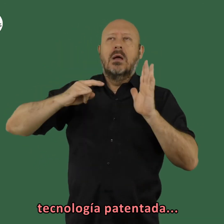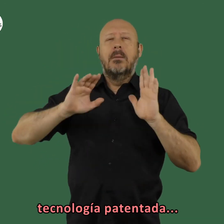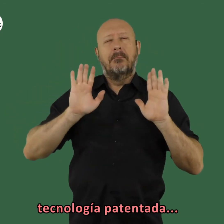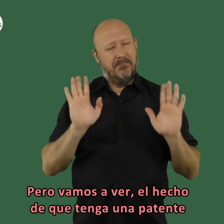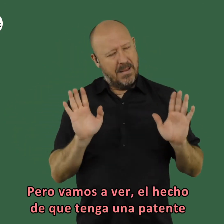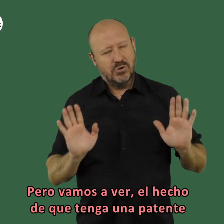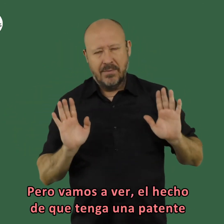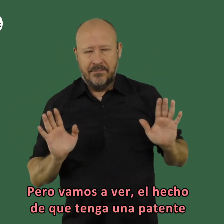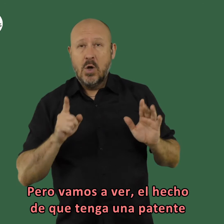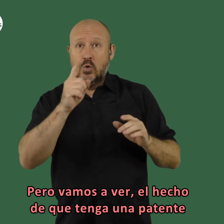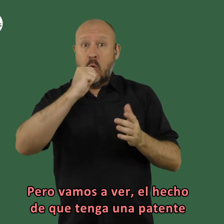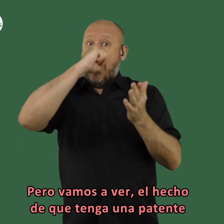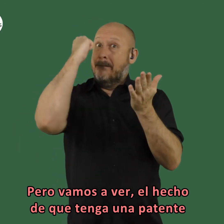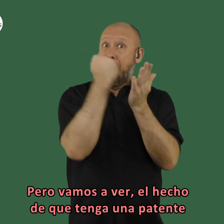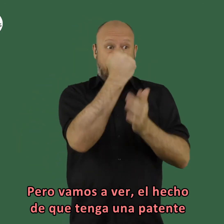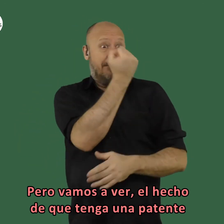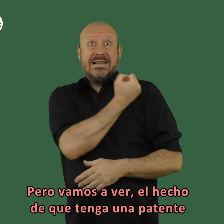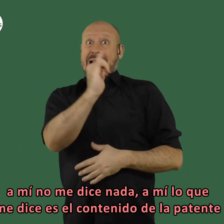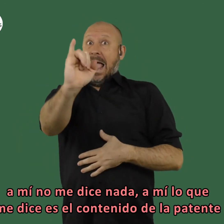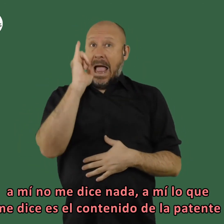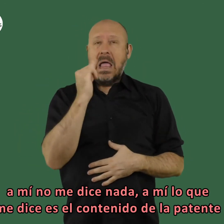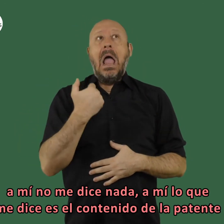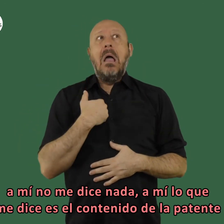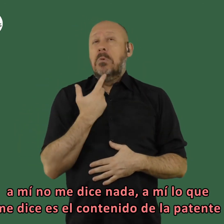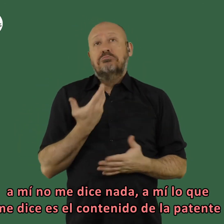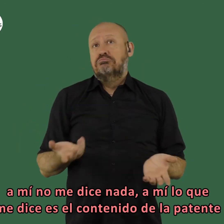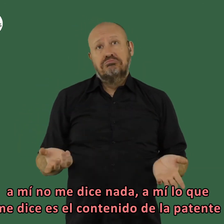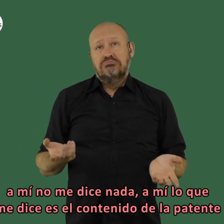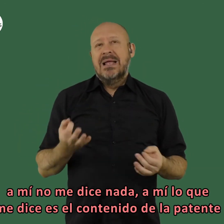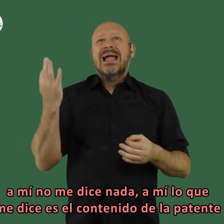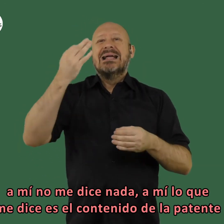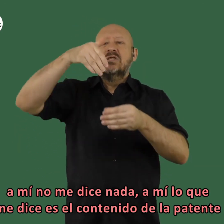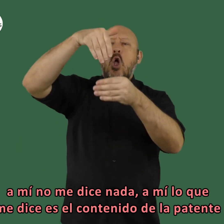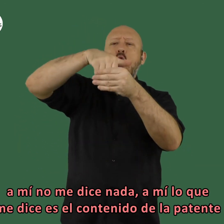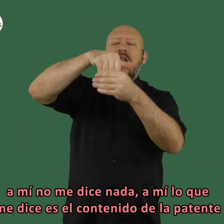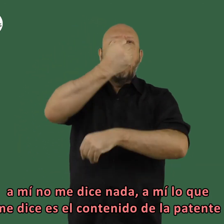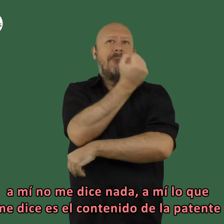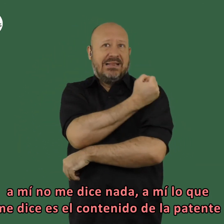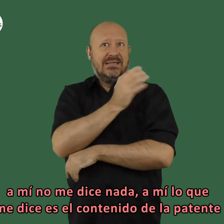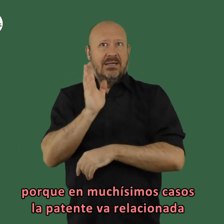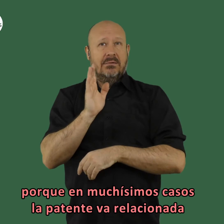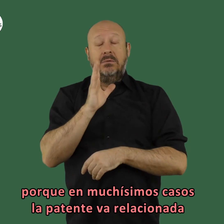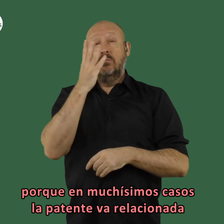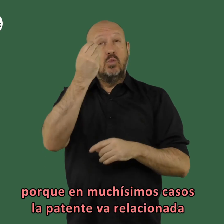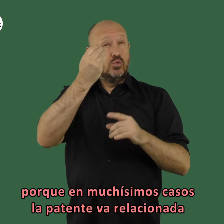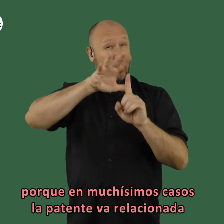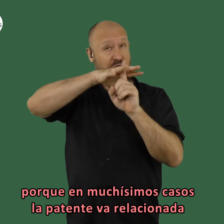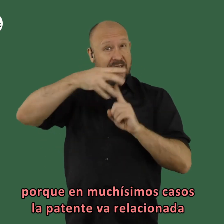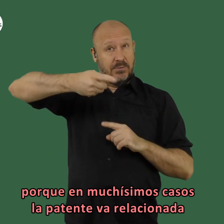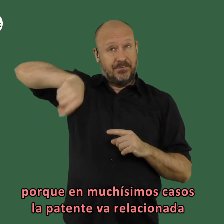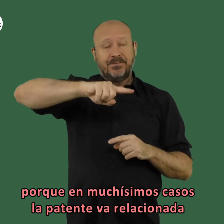patentada pero vamos a ver el hecho de que tenga una patente a mí no me dice nada a mí lo que me dice es el contenido de la patente porque en